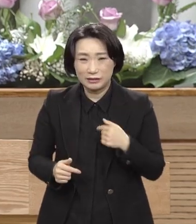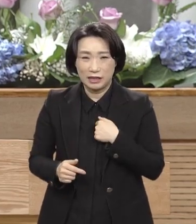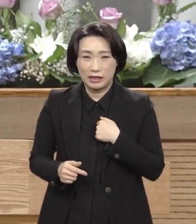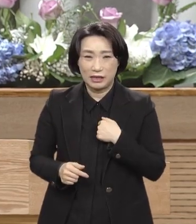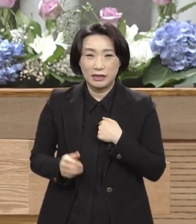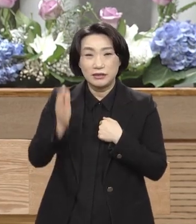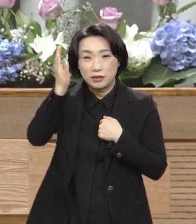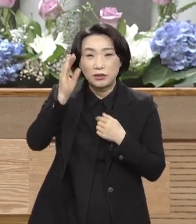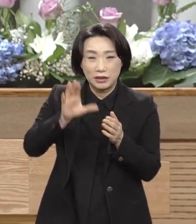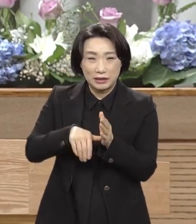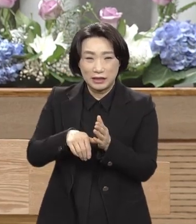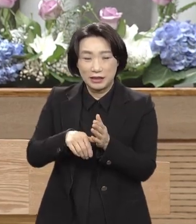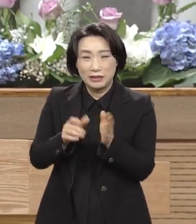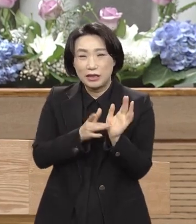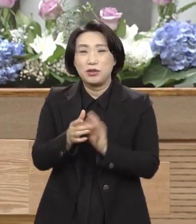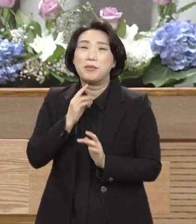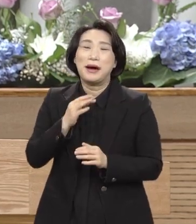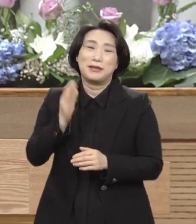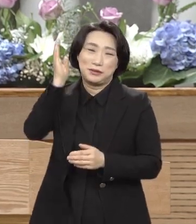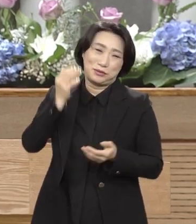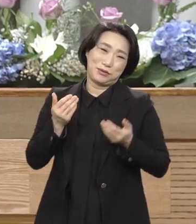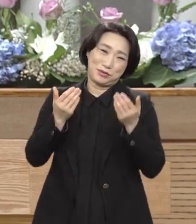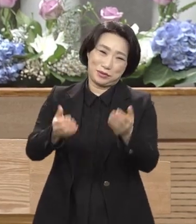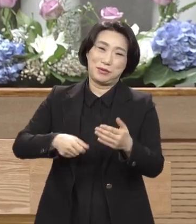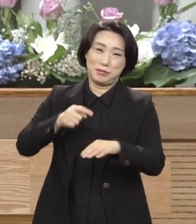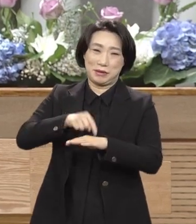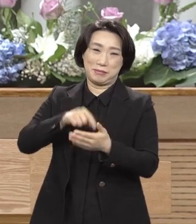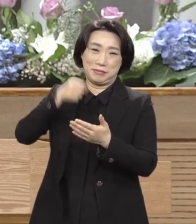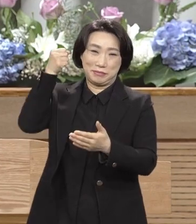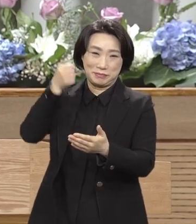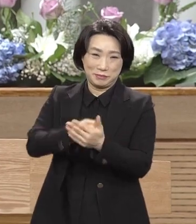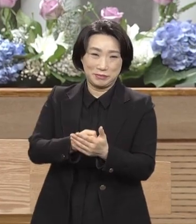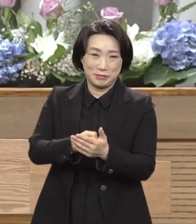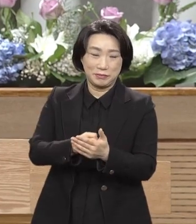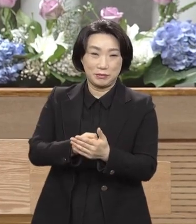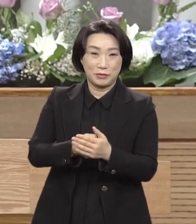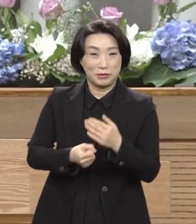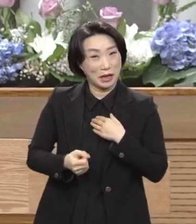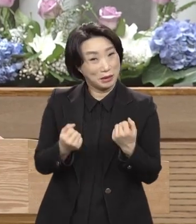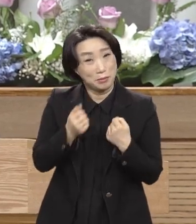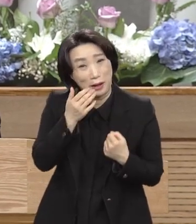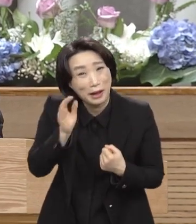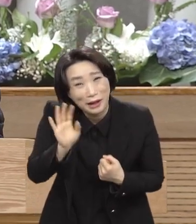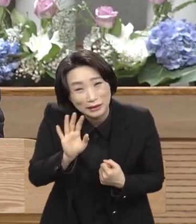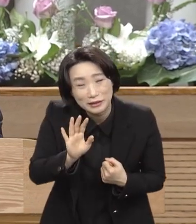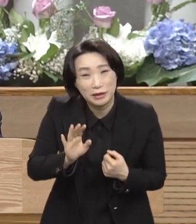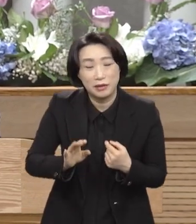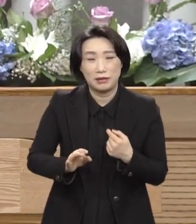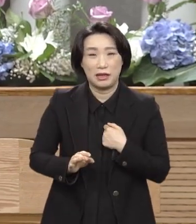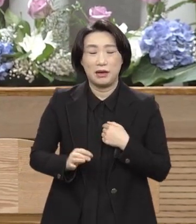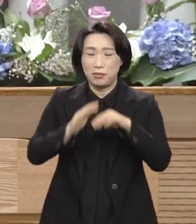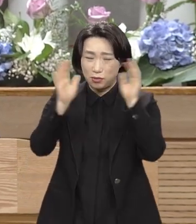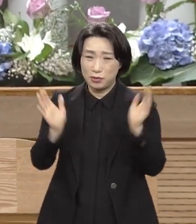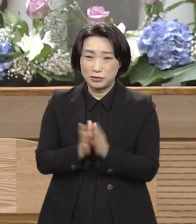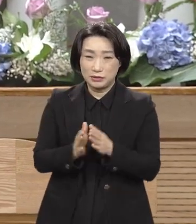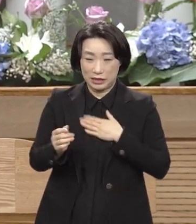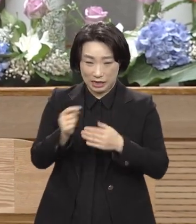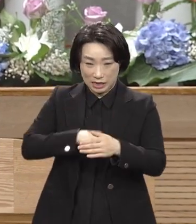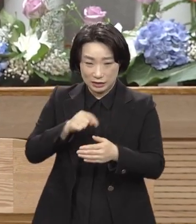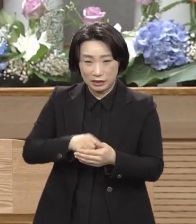예수만 말하기로 작정한 그것도 내가 할 수 있는 게 아니에요 다 내 안에 계신 성령께서